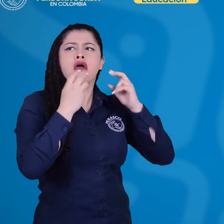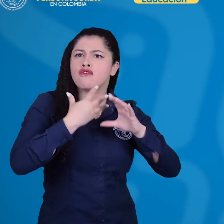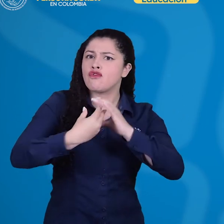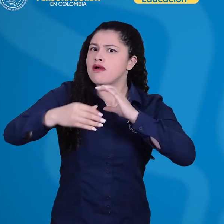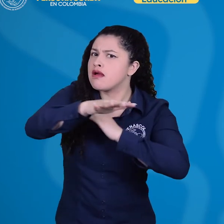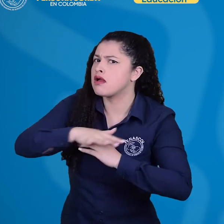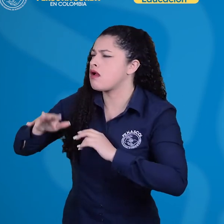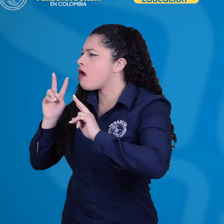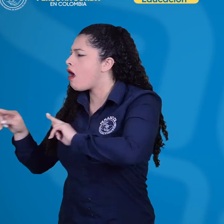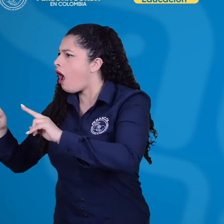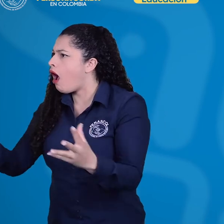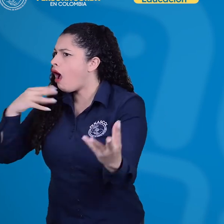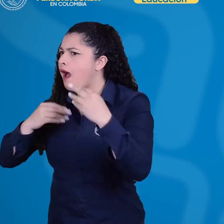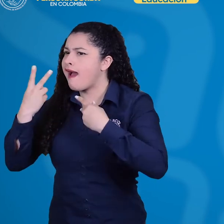y adquirir conocimientos.